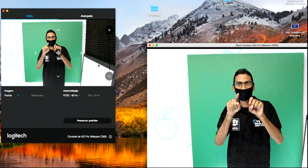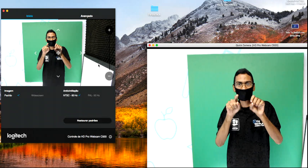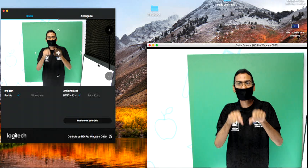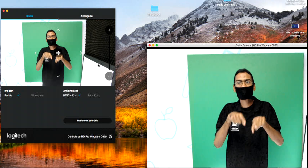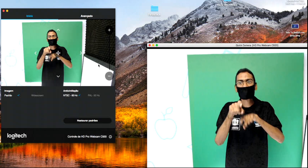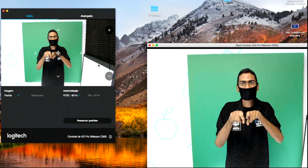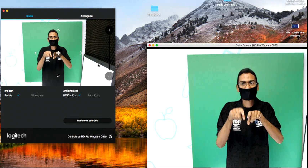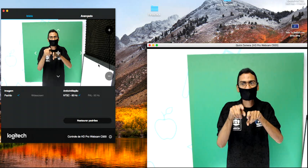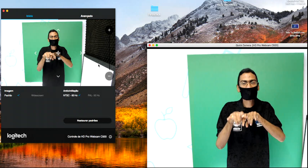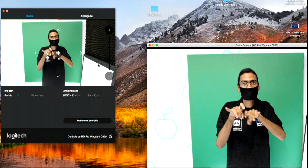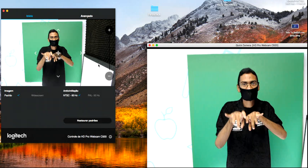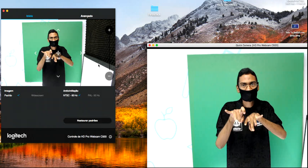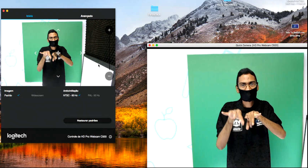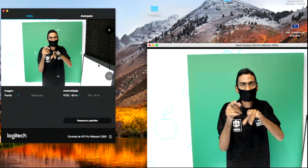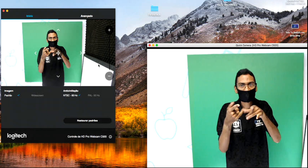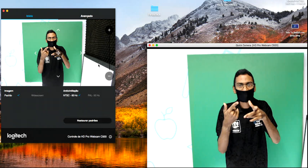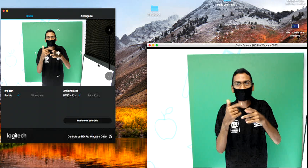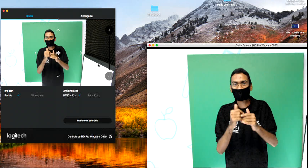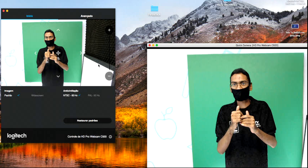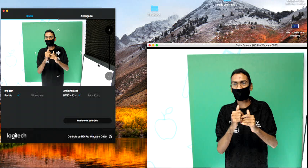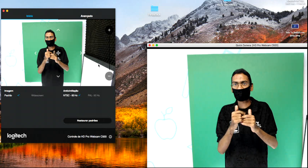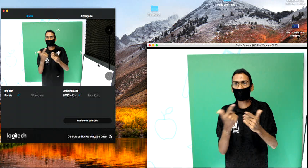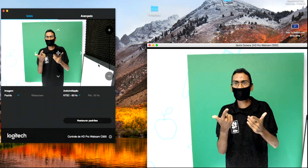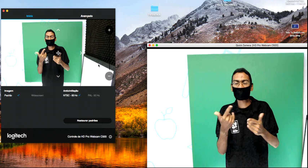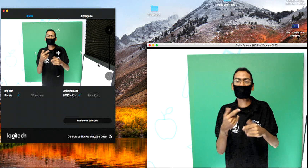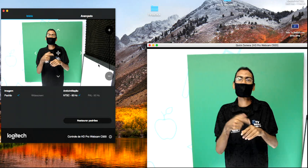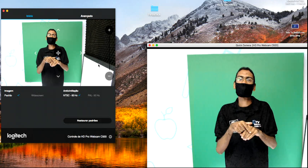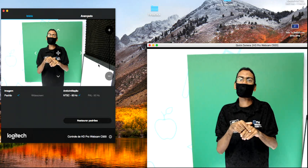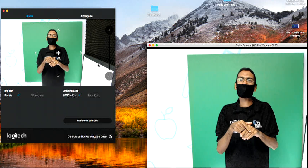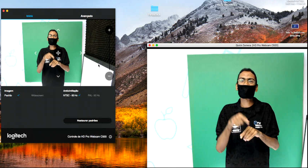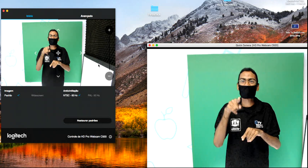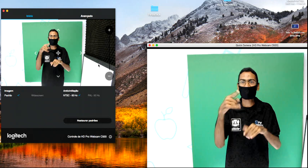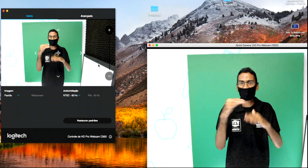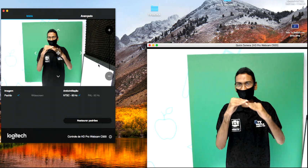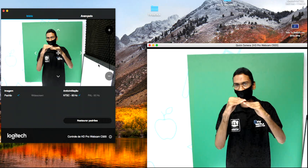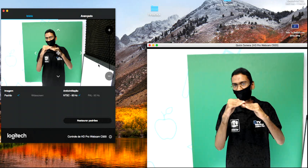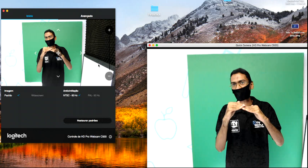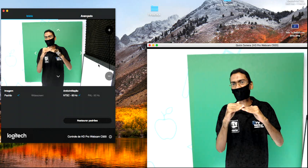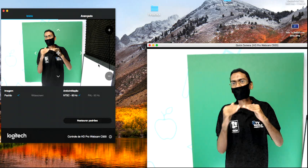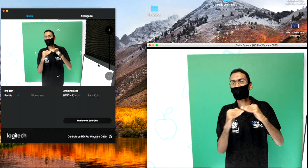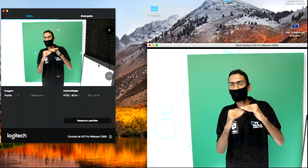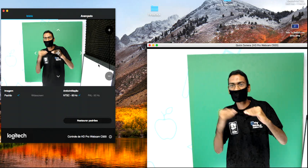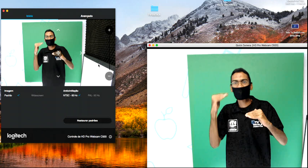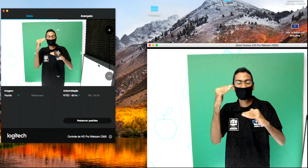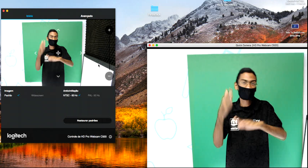fase é dividida entre a Alta Idade Média e a Baixa Idade Média.